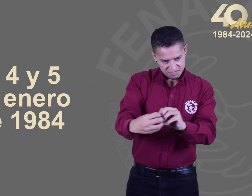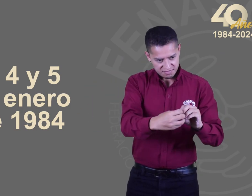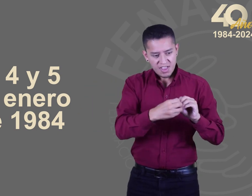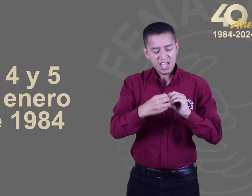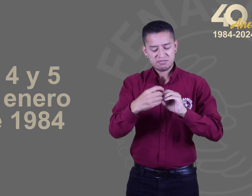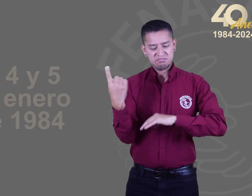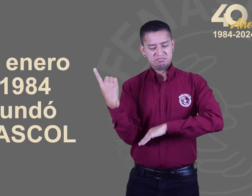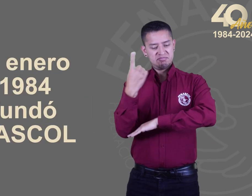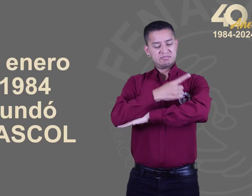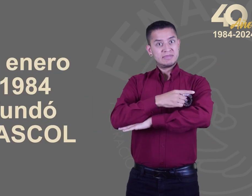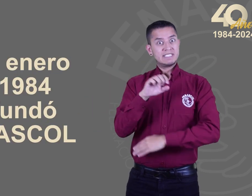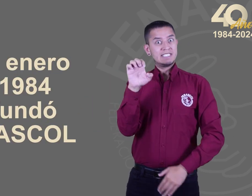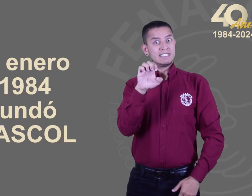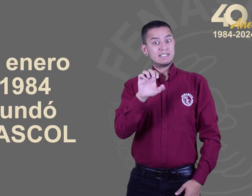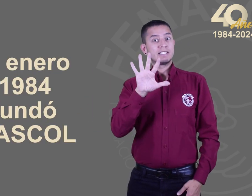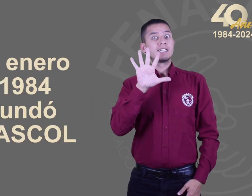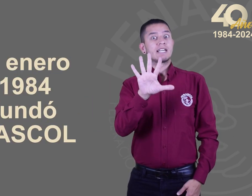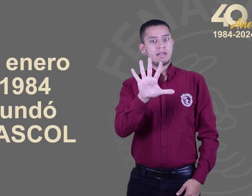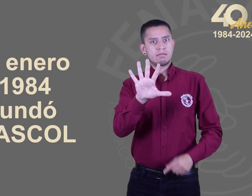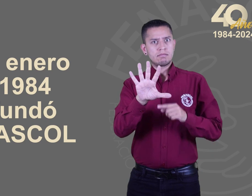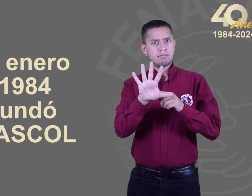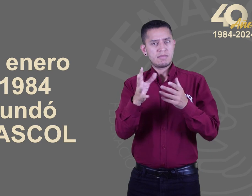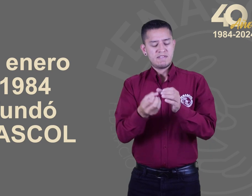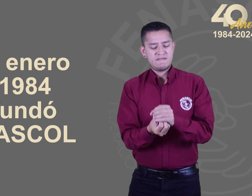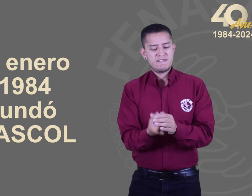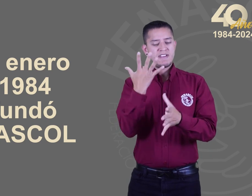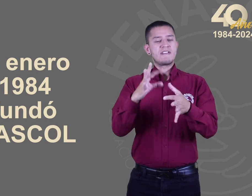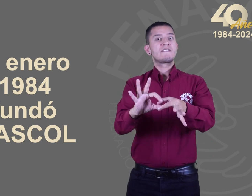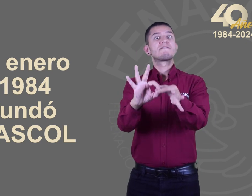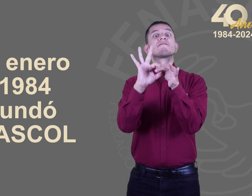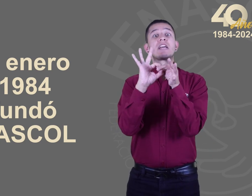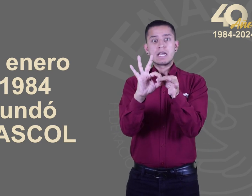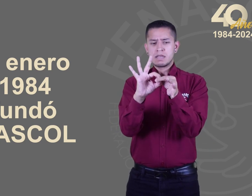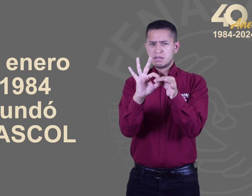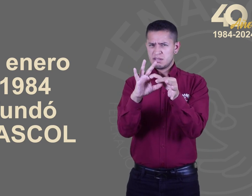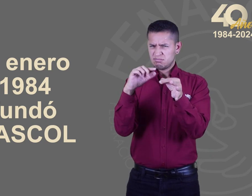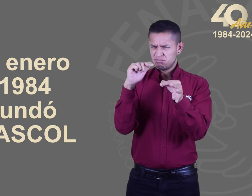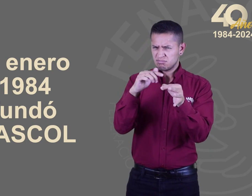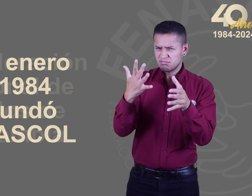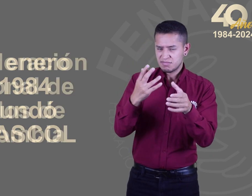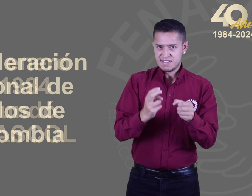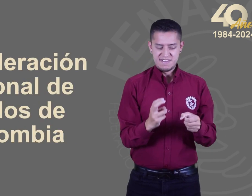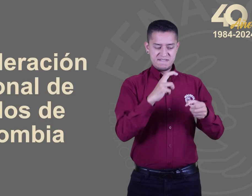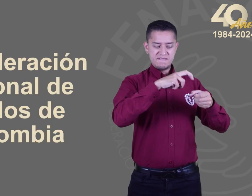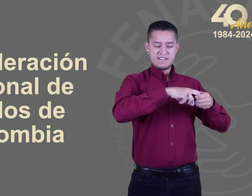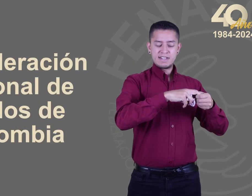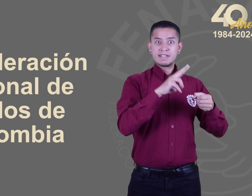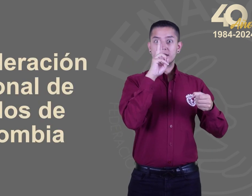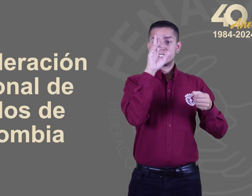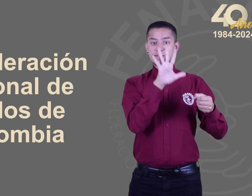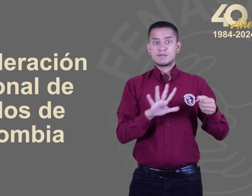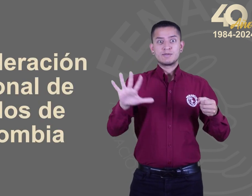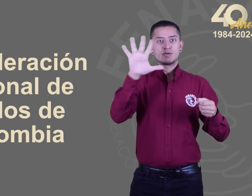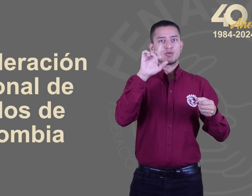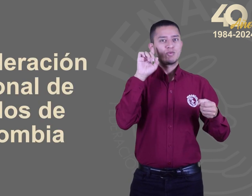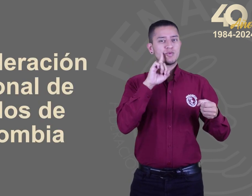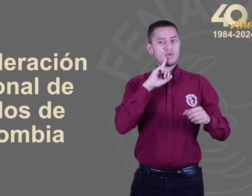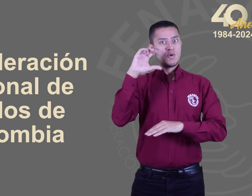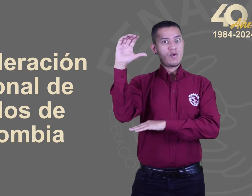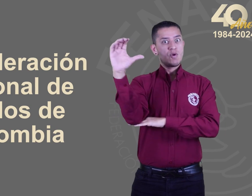Y el 5 de enero del mismo año, se fundó FENASCOL, la Federación Nacional de Sordos